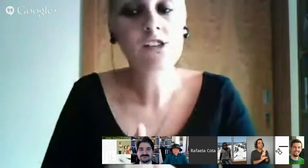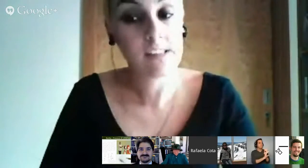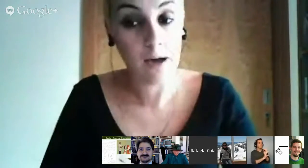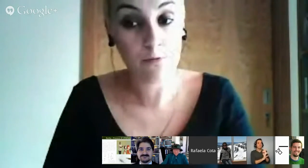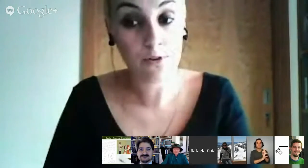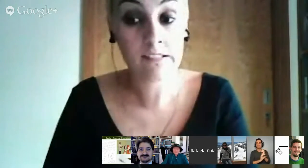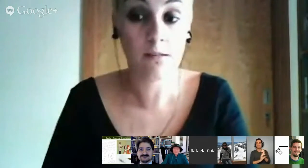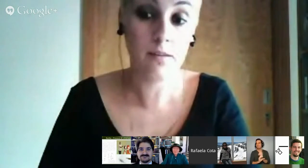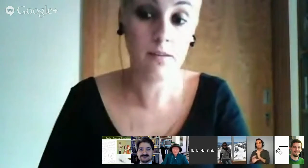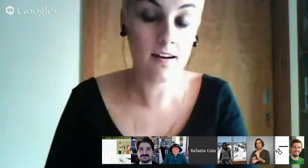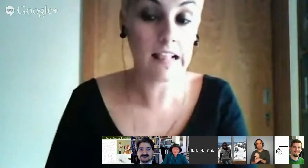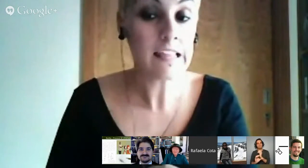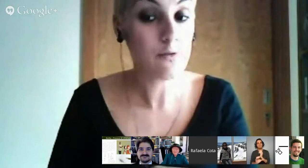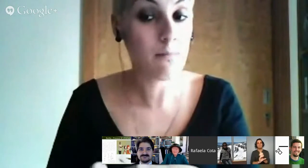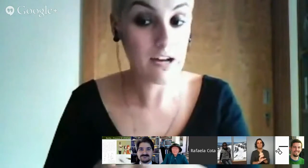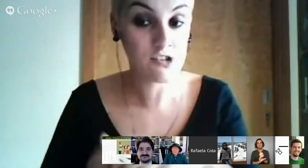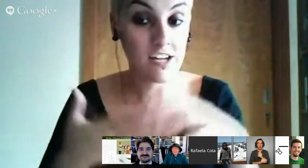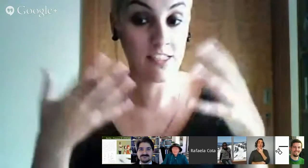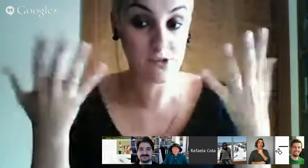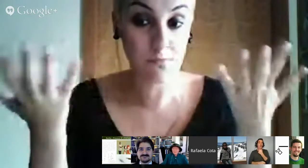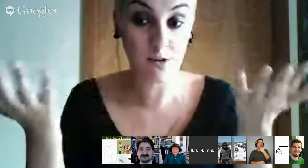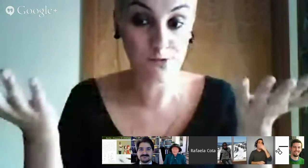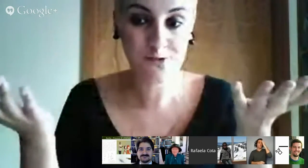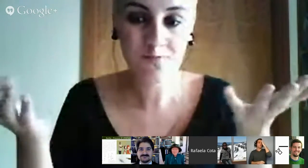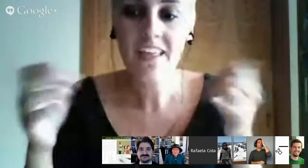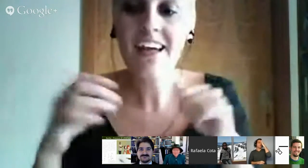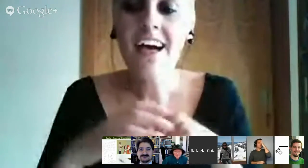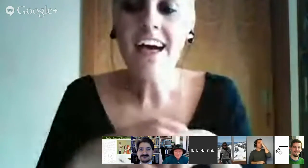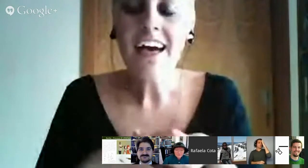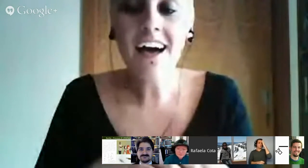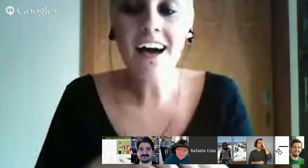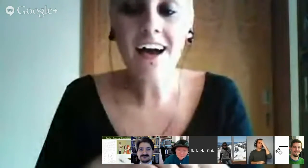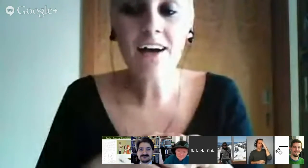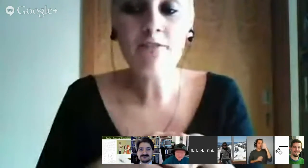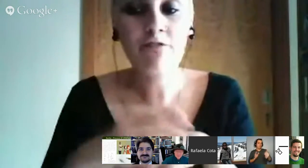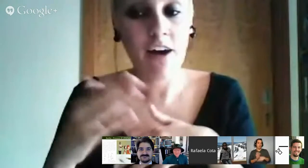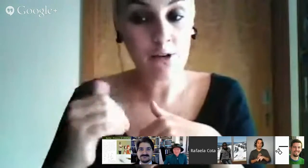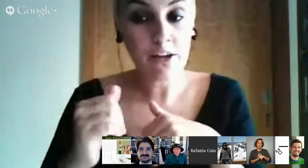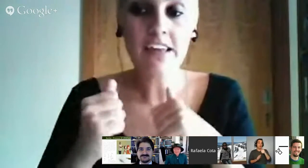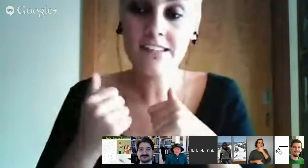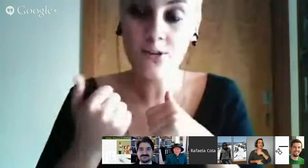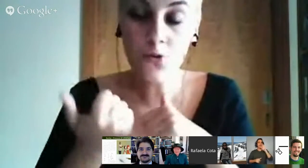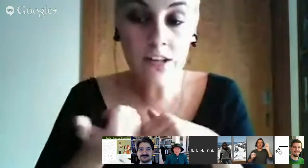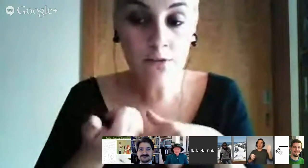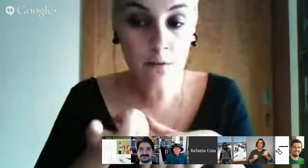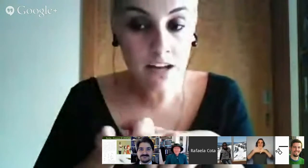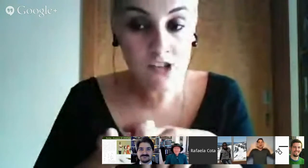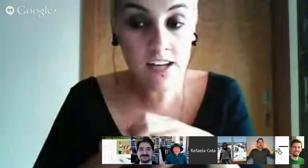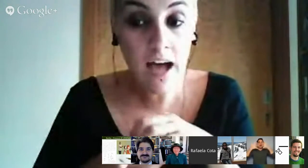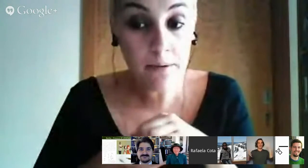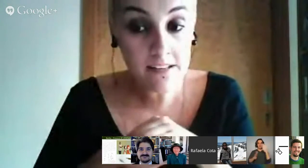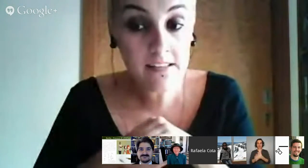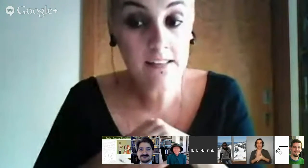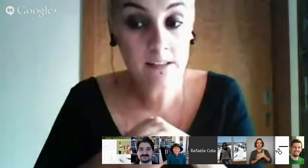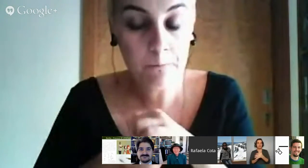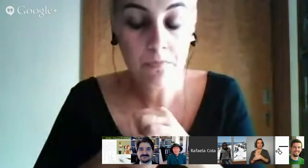E este sábio que sabia a língua mágica das mãos veio e ensinou a língua mágica à princesa.